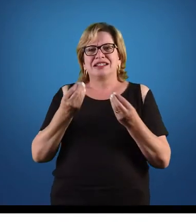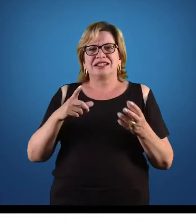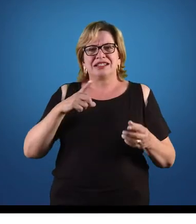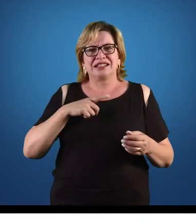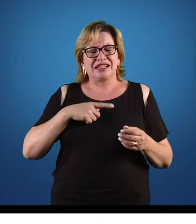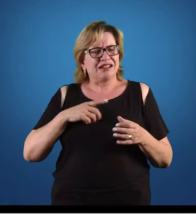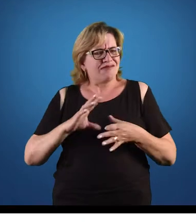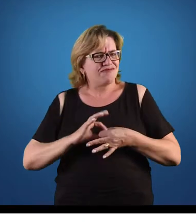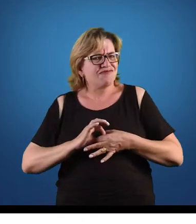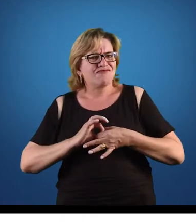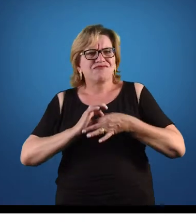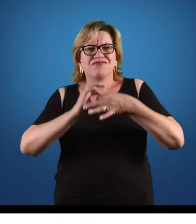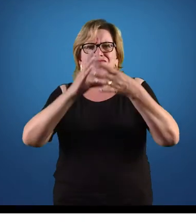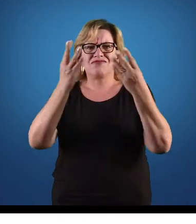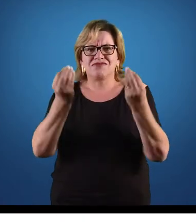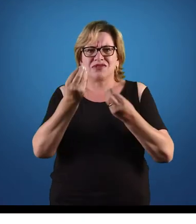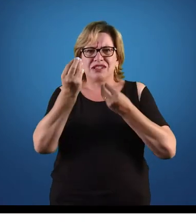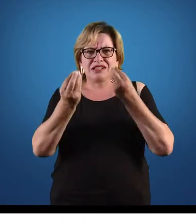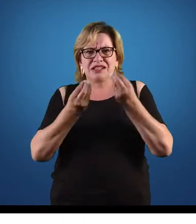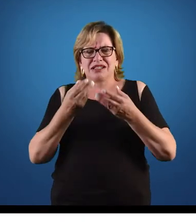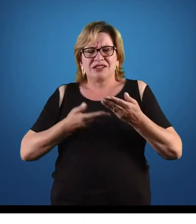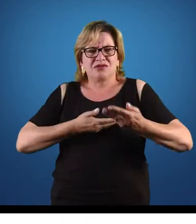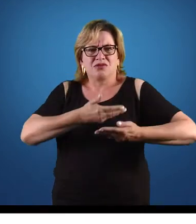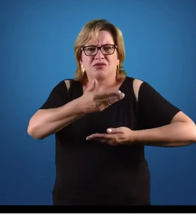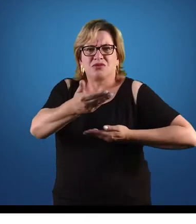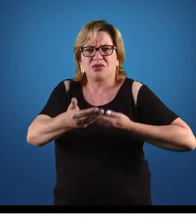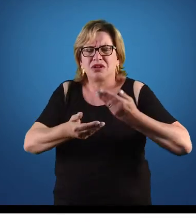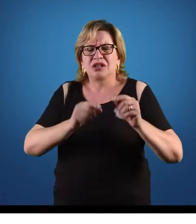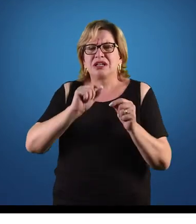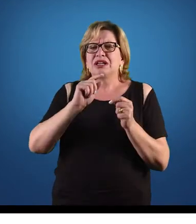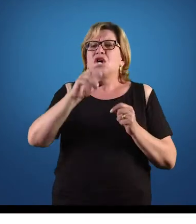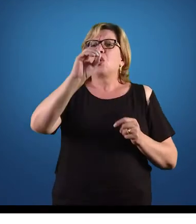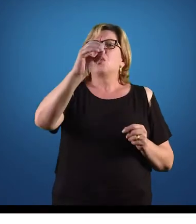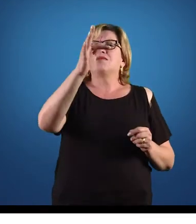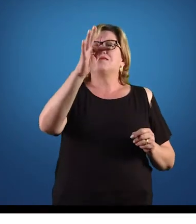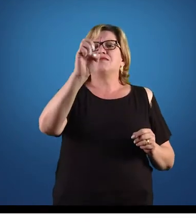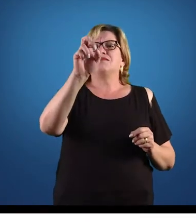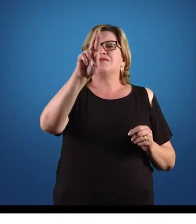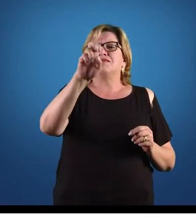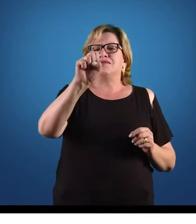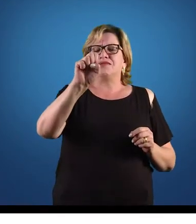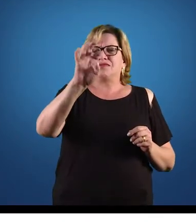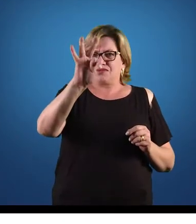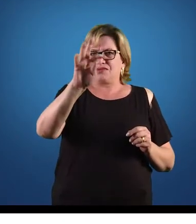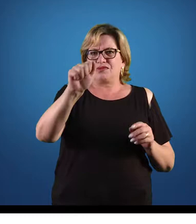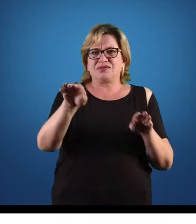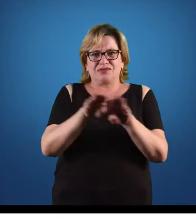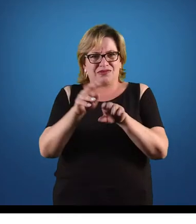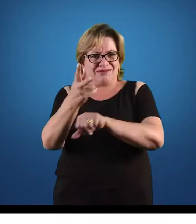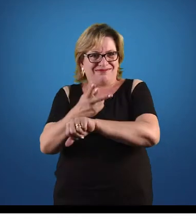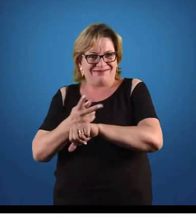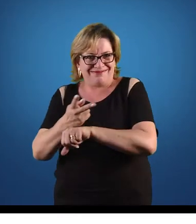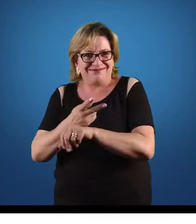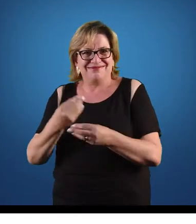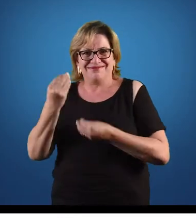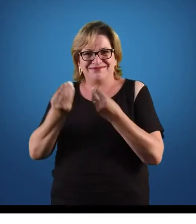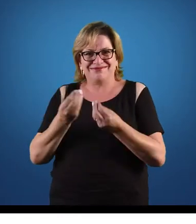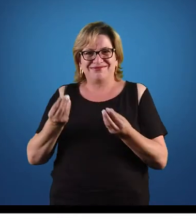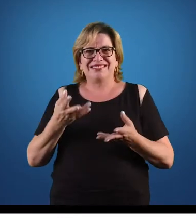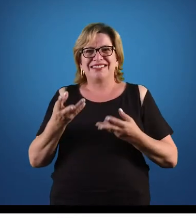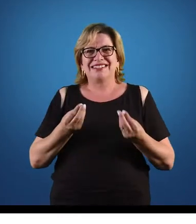de um liberalismo, naquela velha relação de oferta e procura. Já temos previsto o